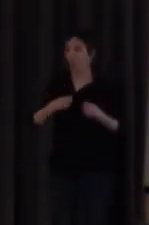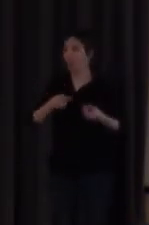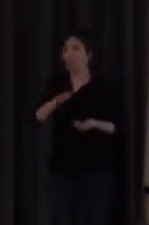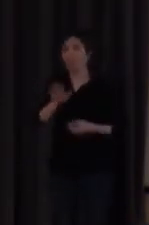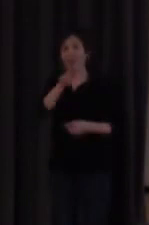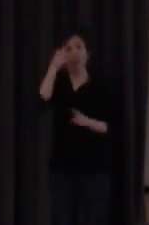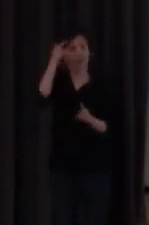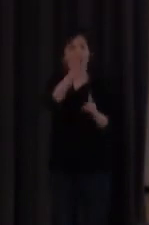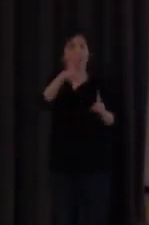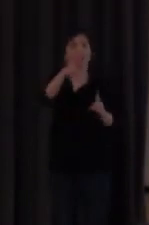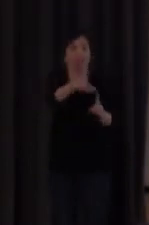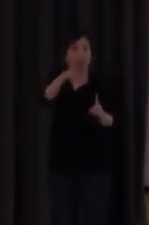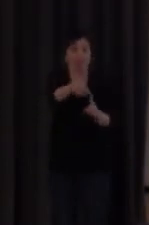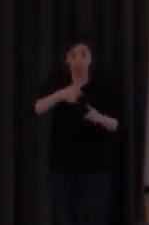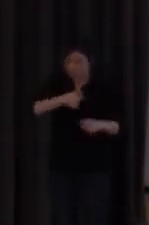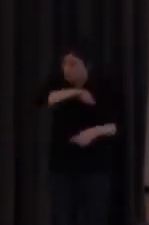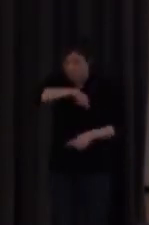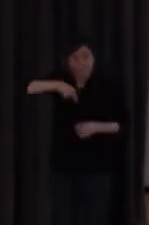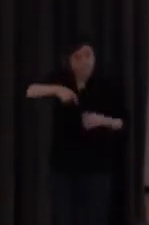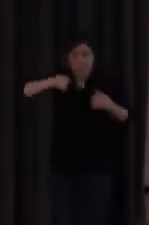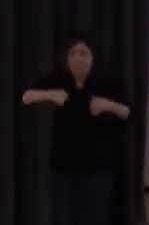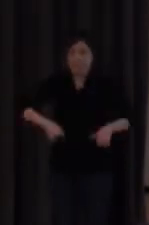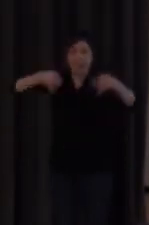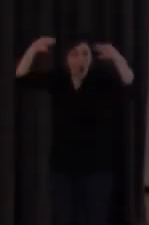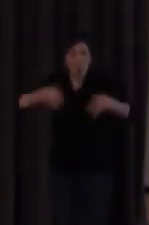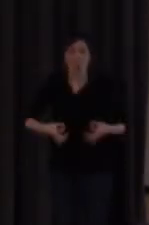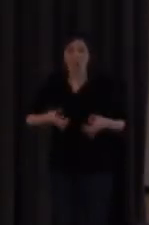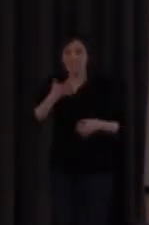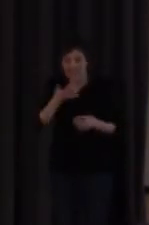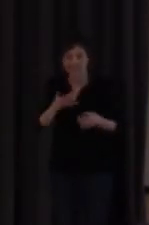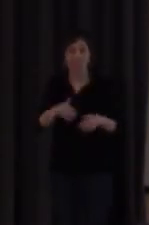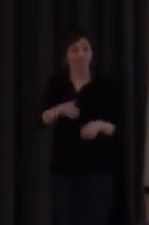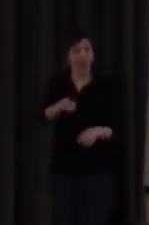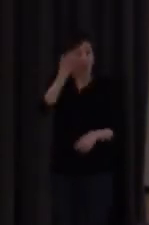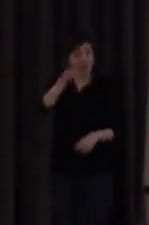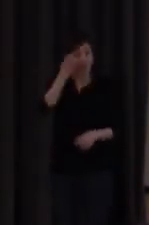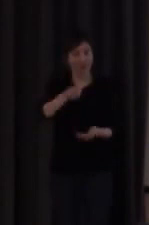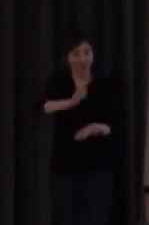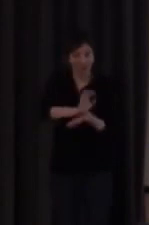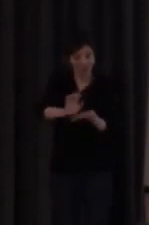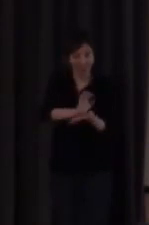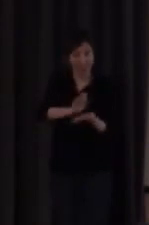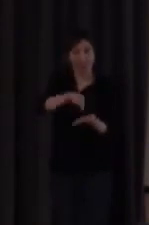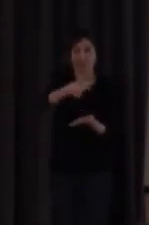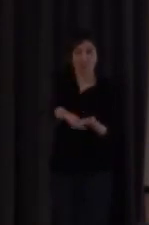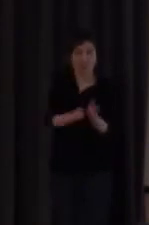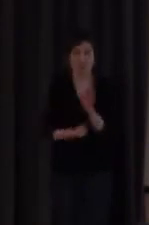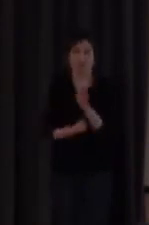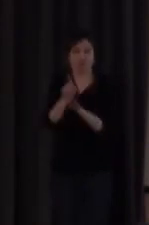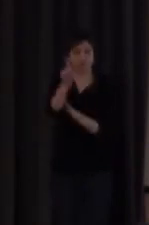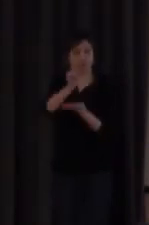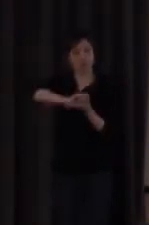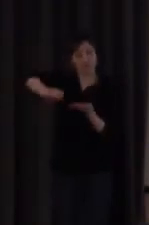pero vivo con el convencimiento de que cambiaría mucho el estado de la lectura y de la escritura de los alumnos sordos